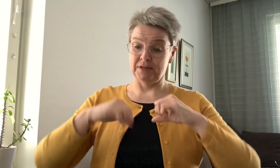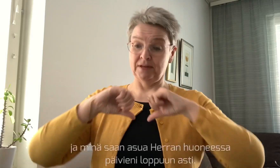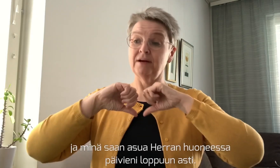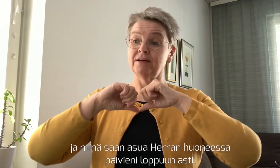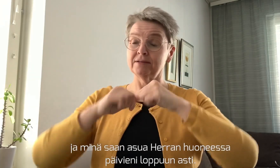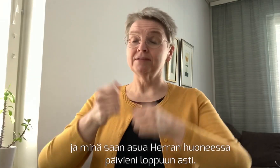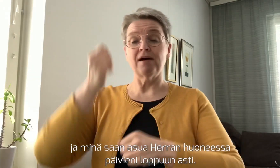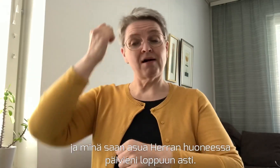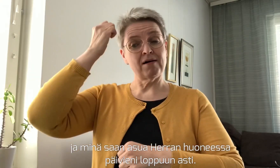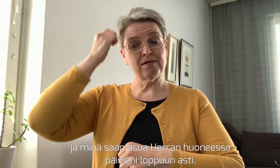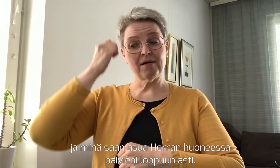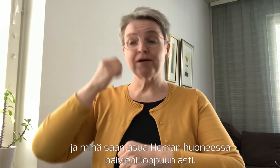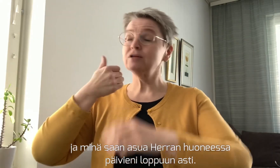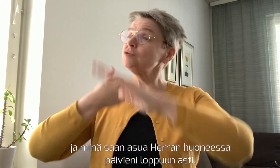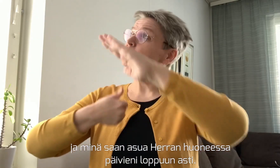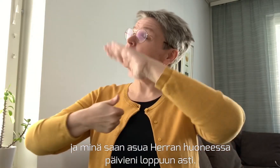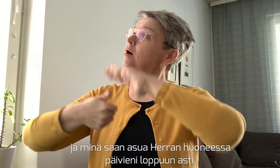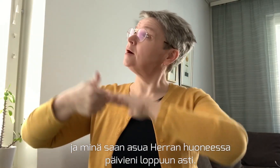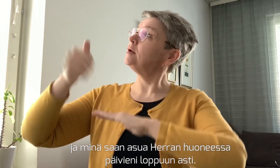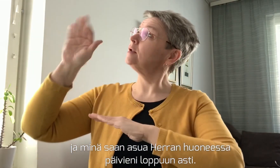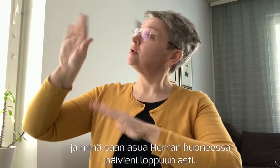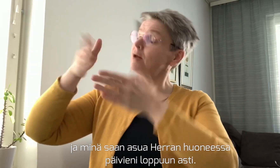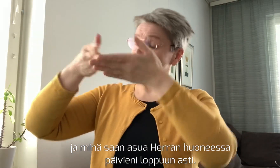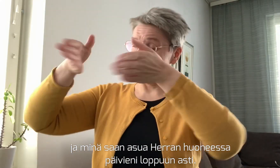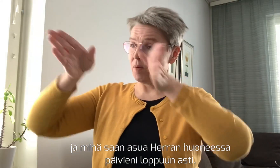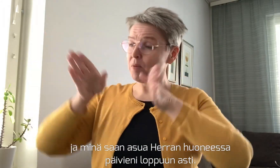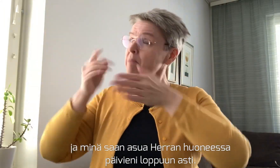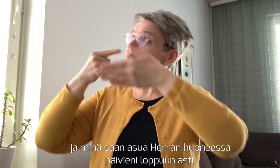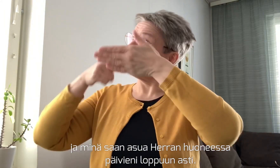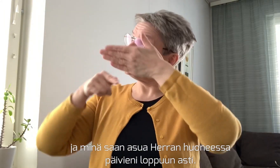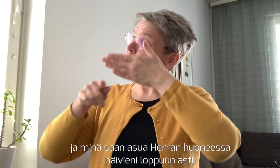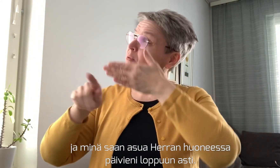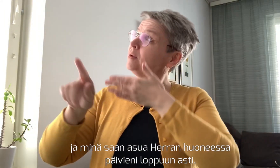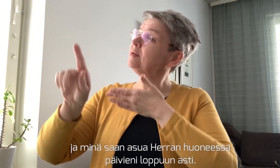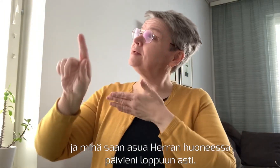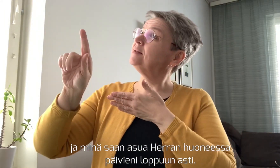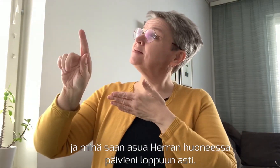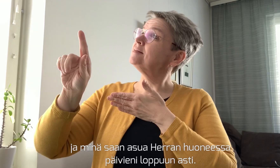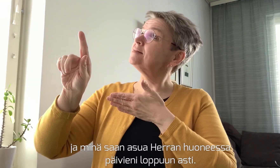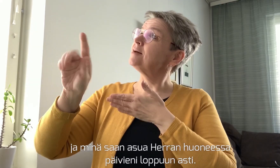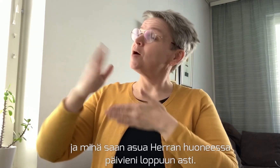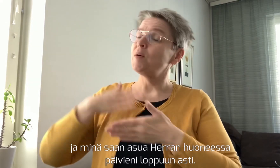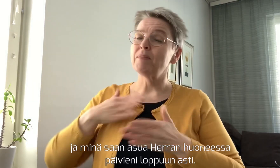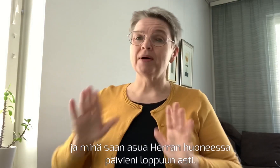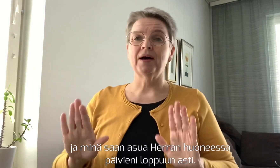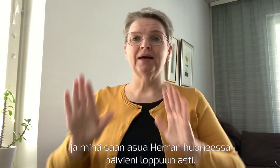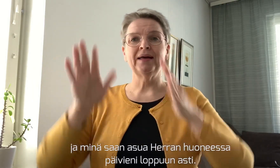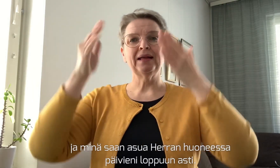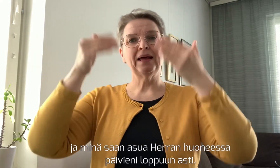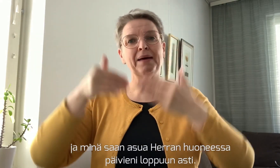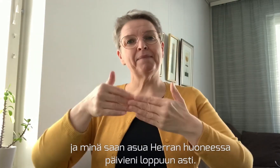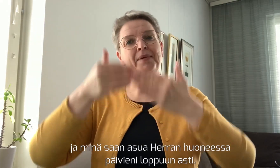Ja minä saan asua Herran huoneessa päivieni loppuun asti.